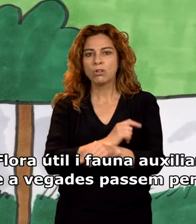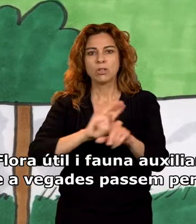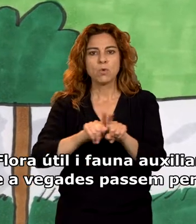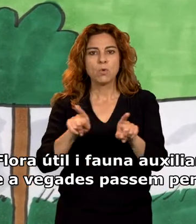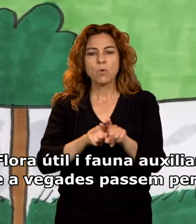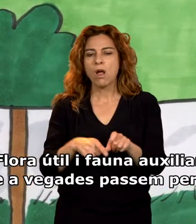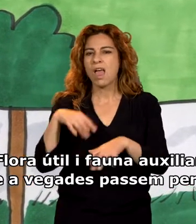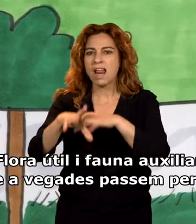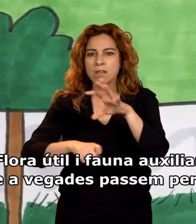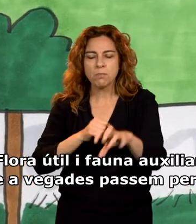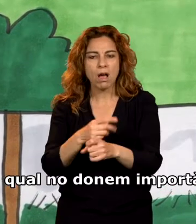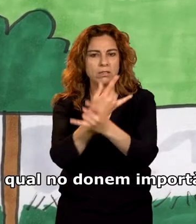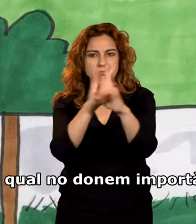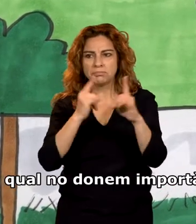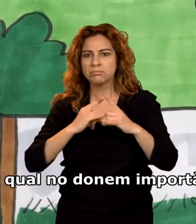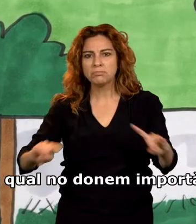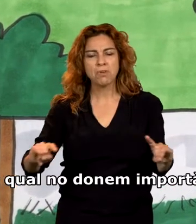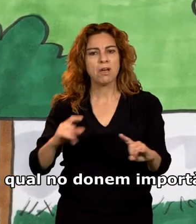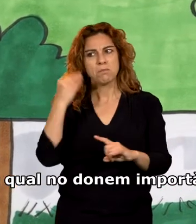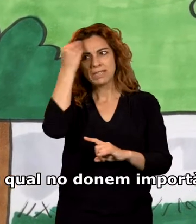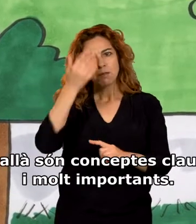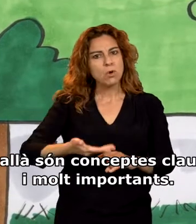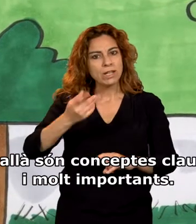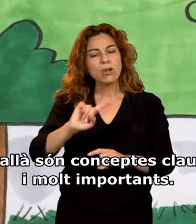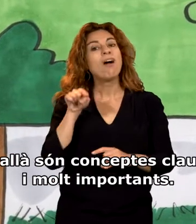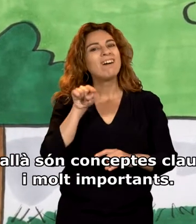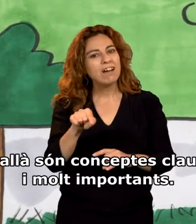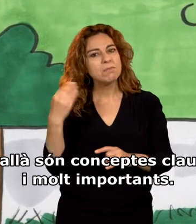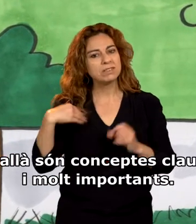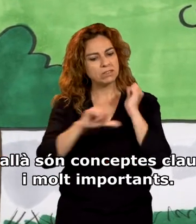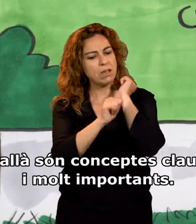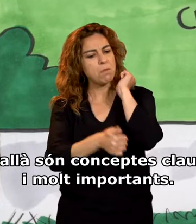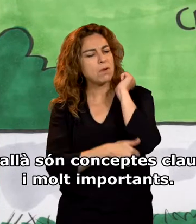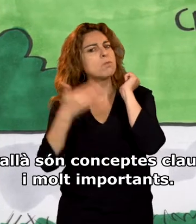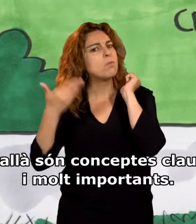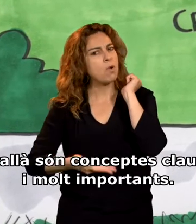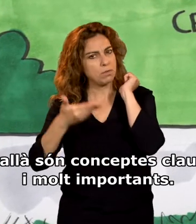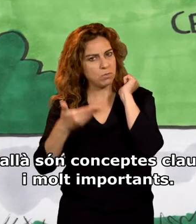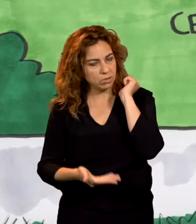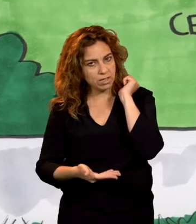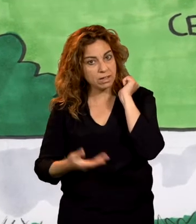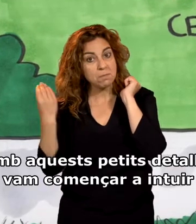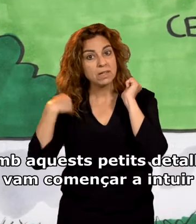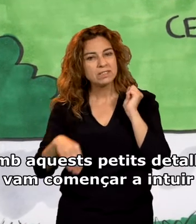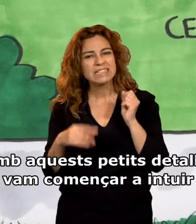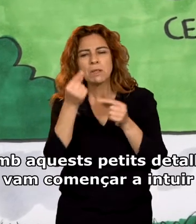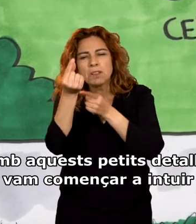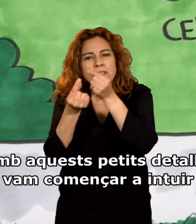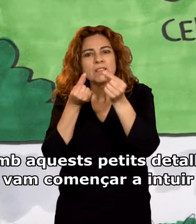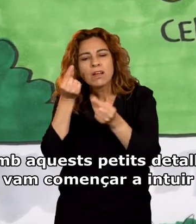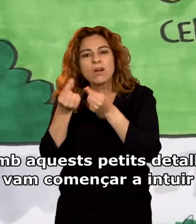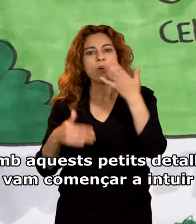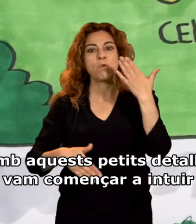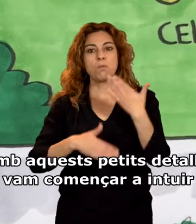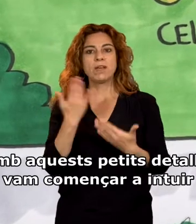auxiliar que a vegades passem per alt o a la qual no donem importància, allà són conceptes clau i molt importants. Amb aquests petits